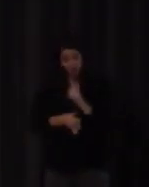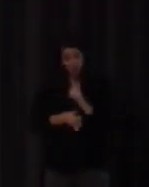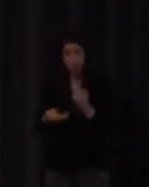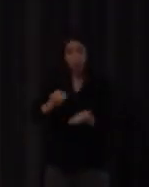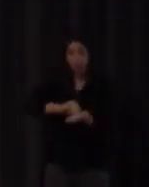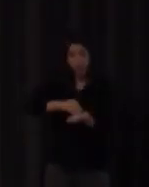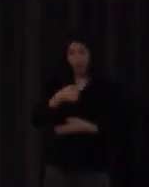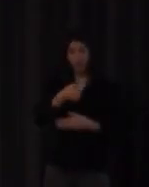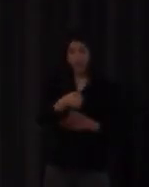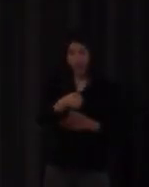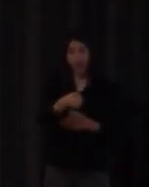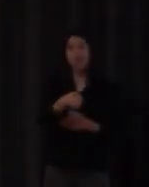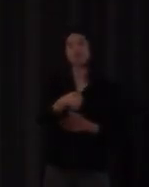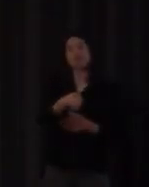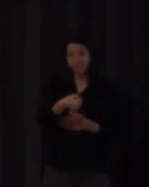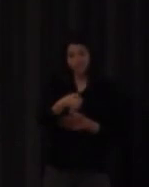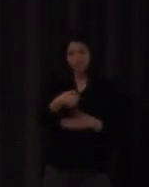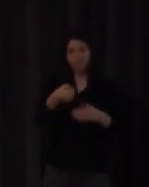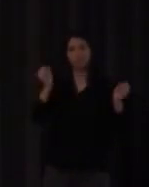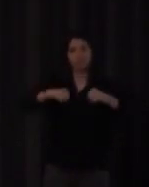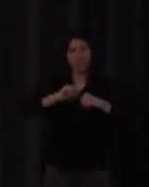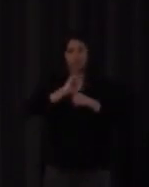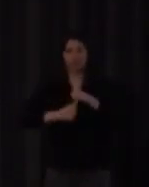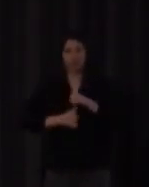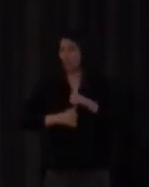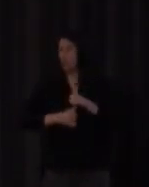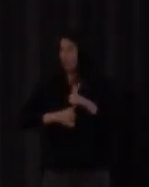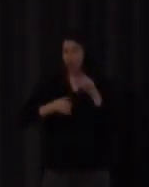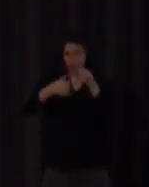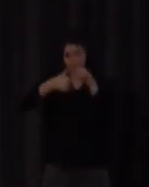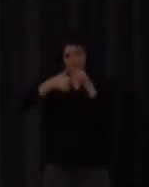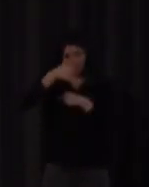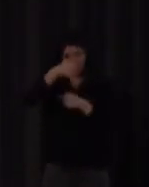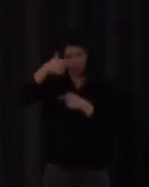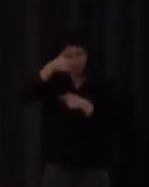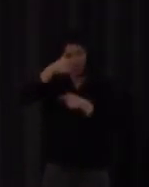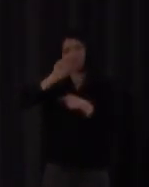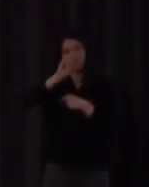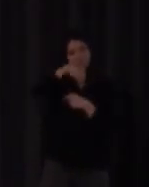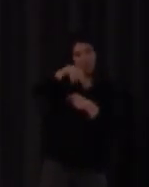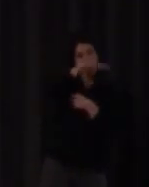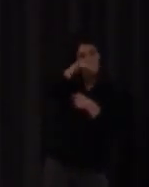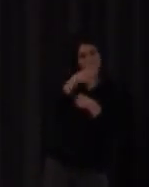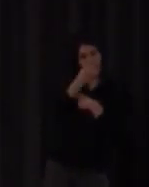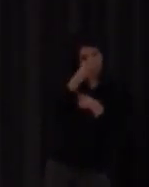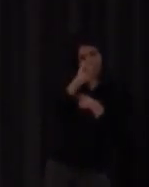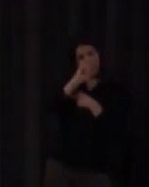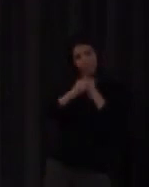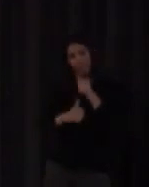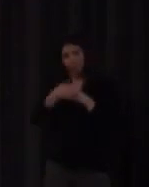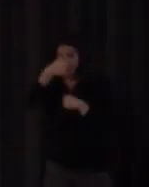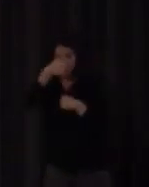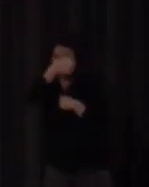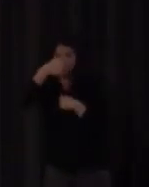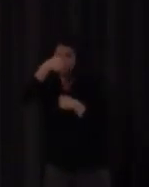el símbolo A ya sé que va a ser una A por esta zona ¿de acuerdo? fíjense como el sistema